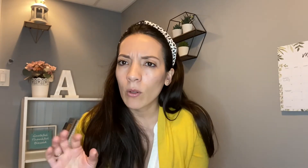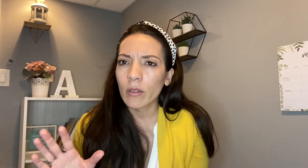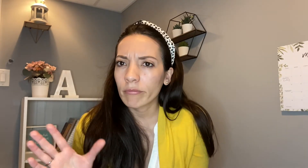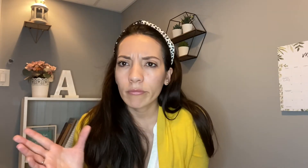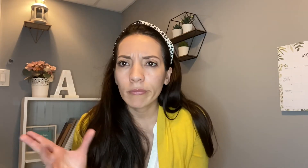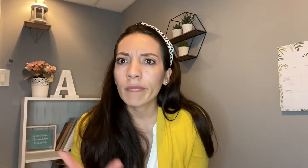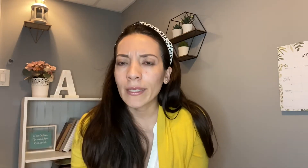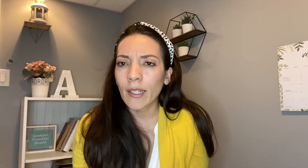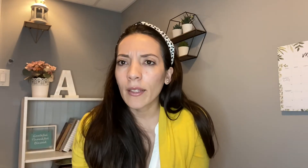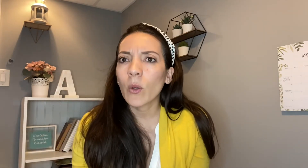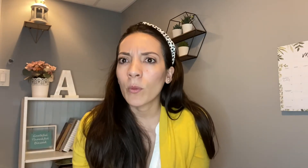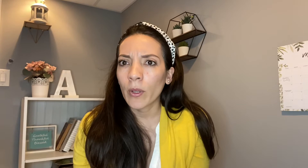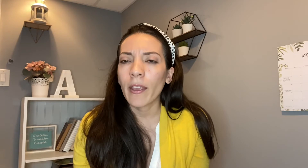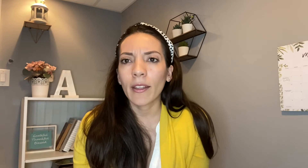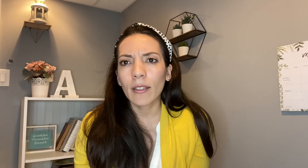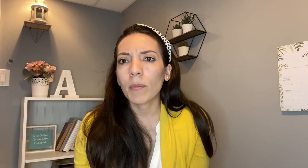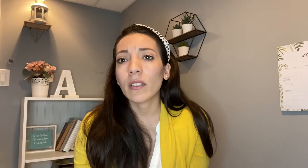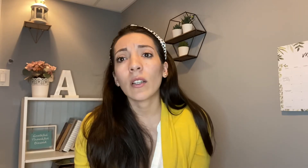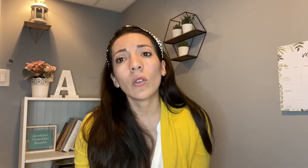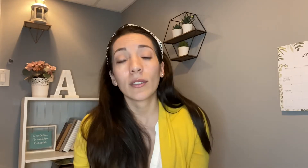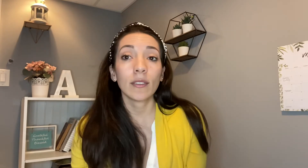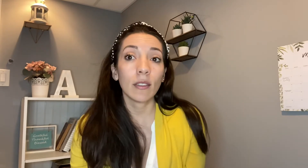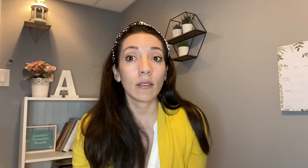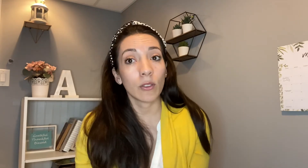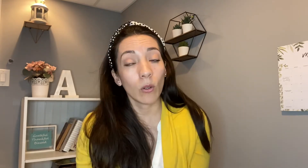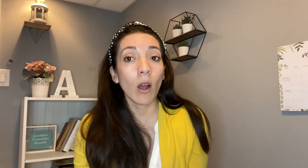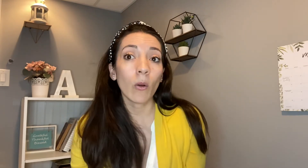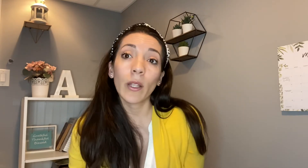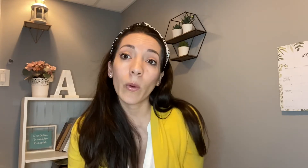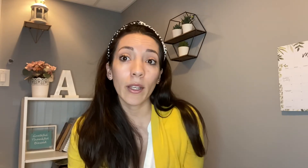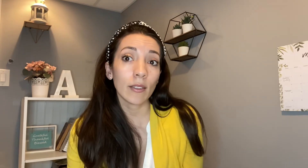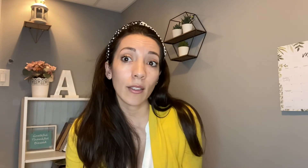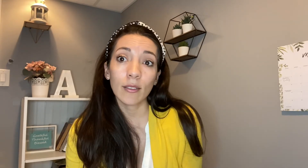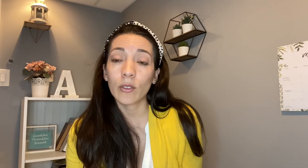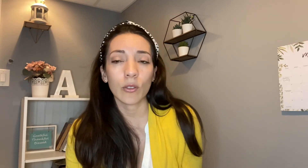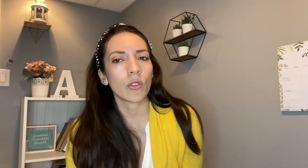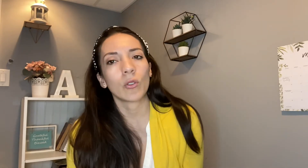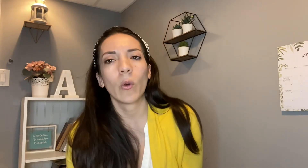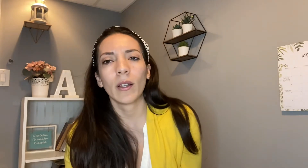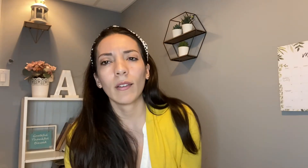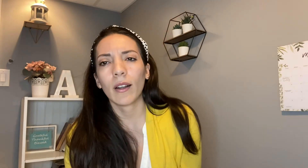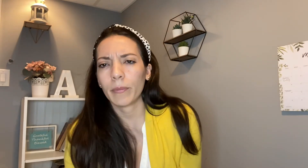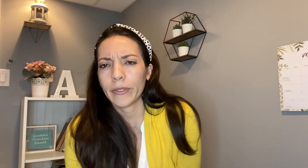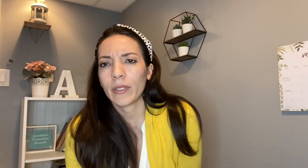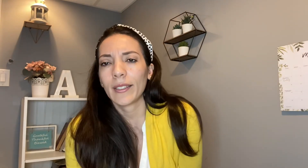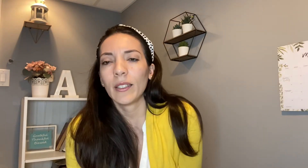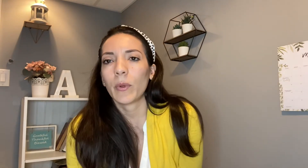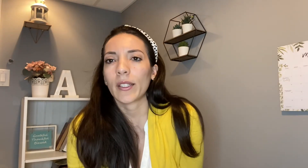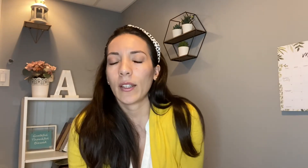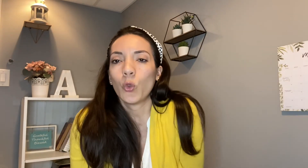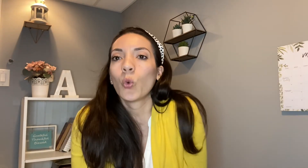bastante común hay gente que piensa no es que si solo hago lenguaje de señas entonces ellos no van a hablar pues no es así porque es que tú